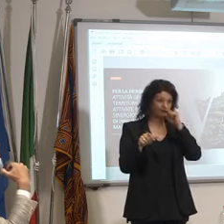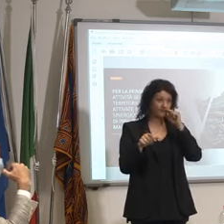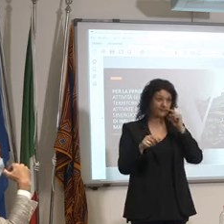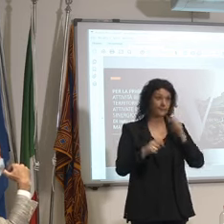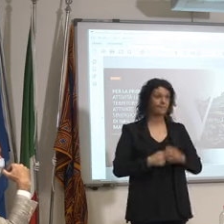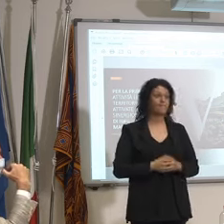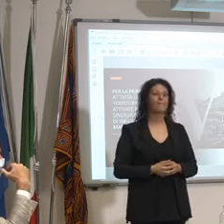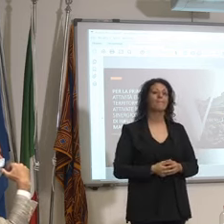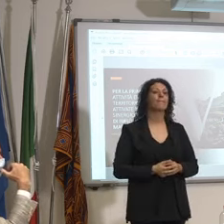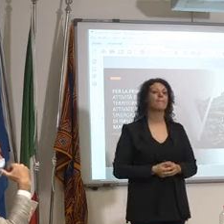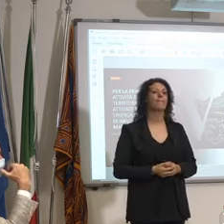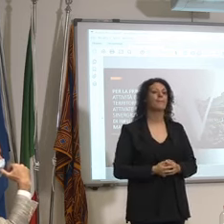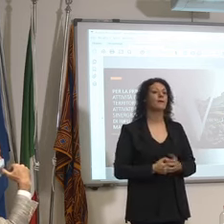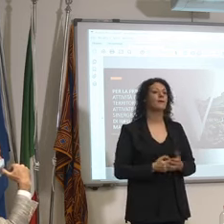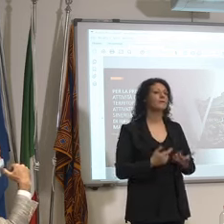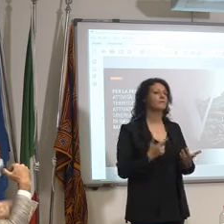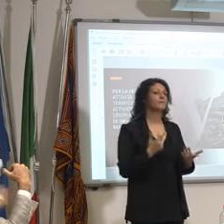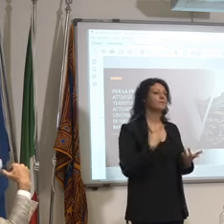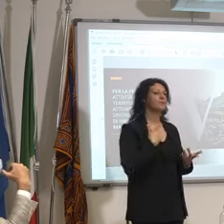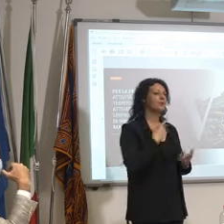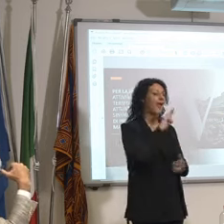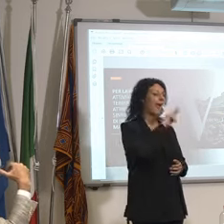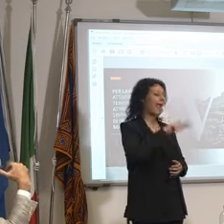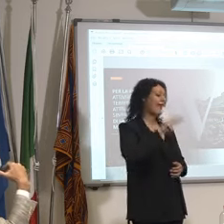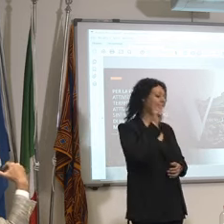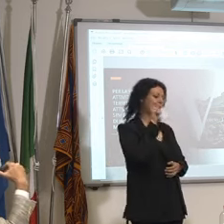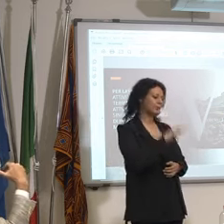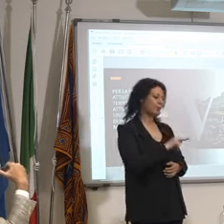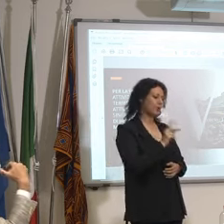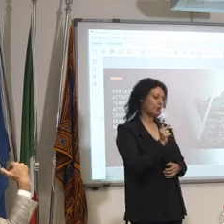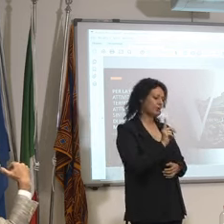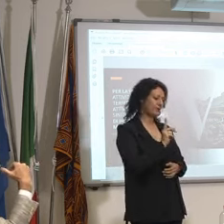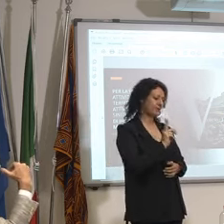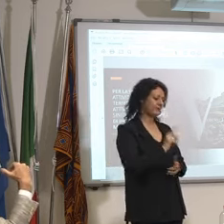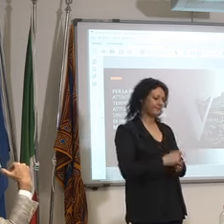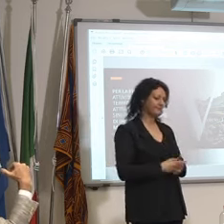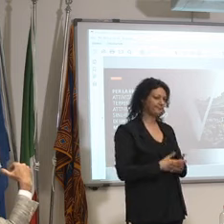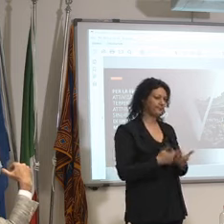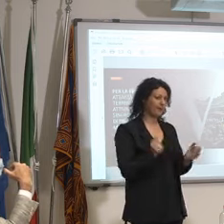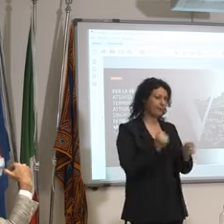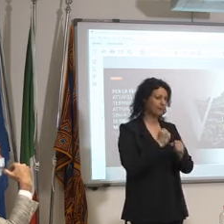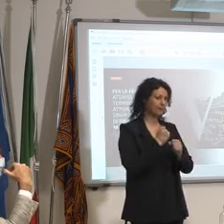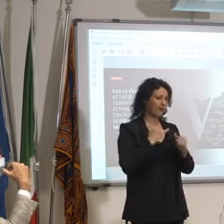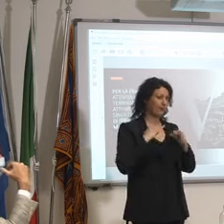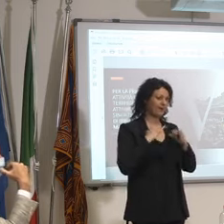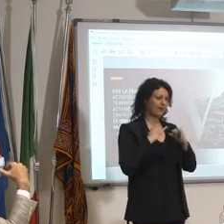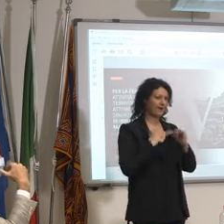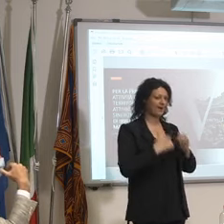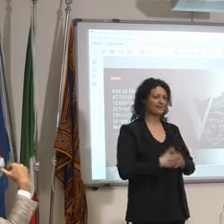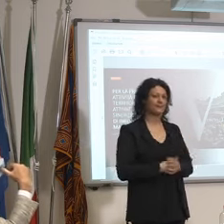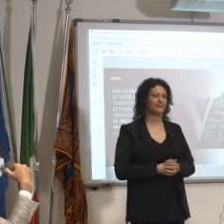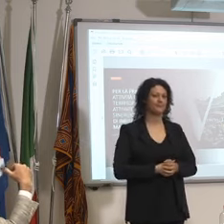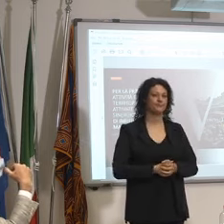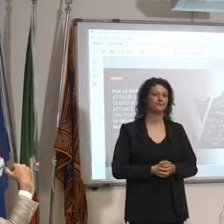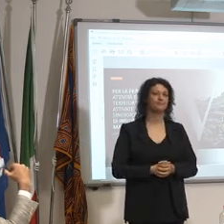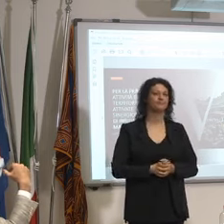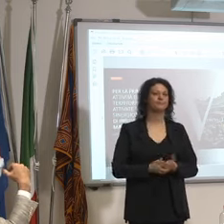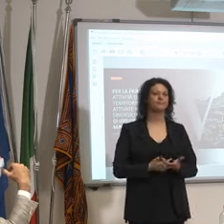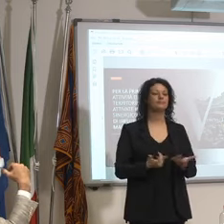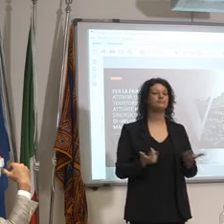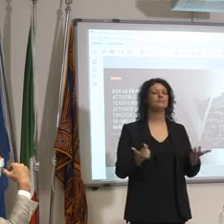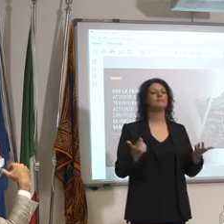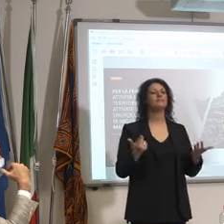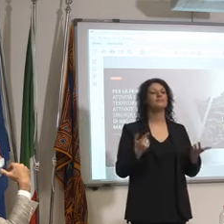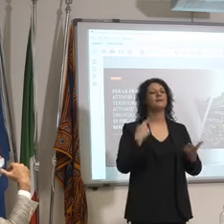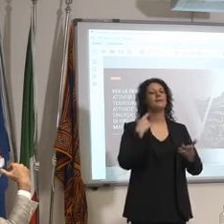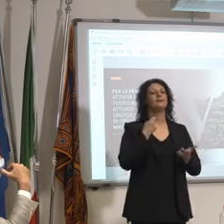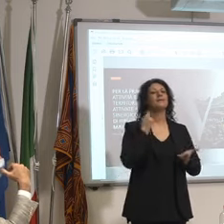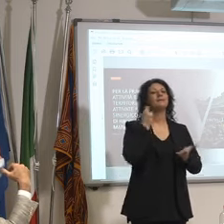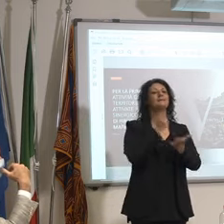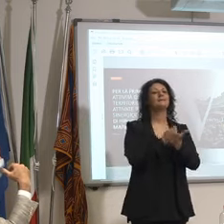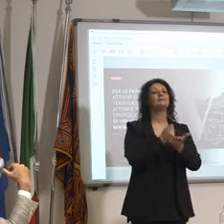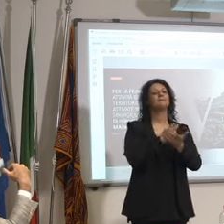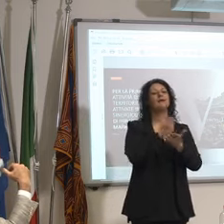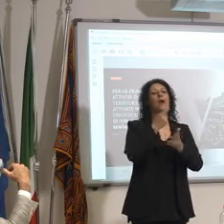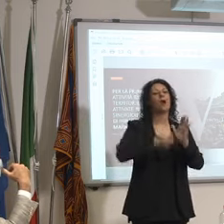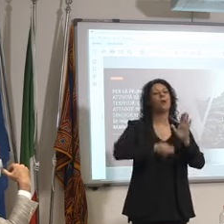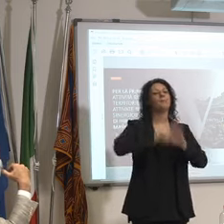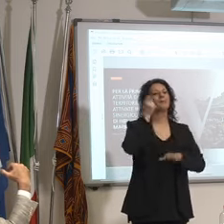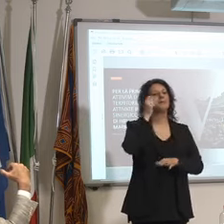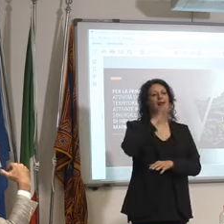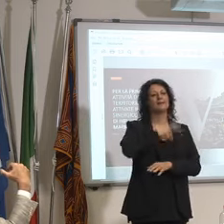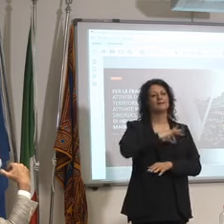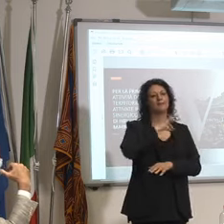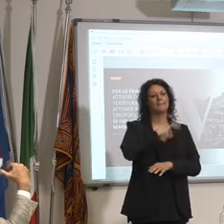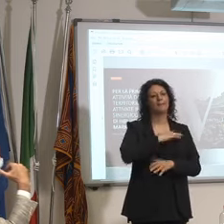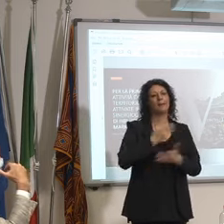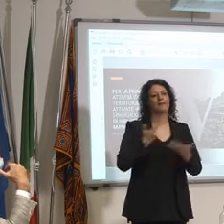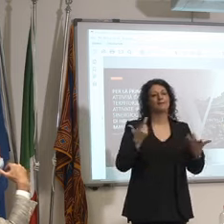vabbè dai beh per fortuna non le paga luglio chi vi pagherà di più e che ha più schede spenda dai mettiamola così i ristoranti e i bar